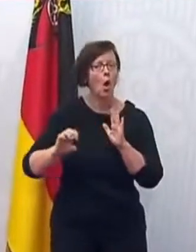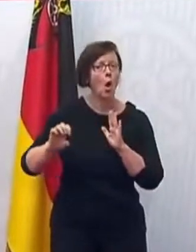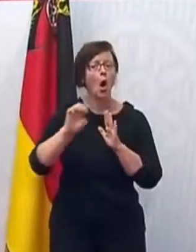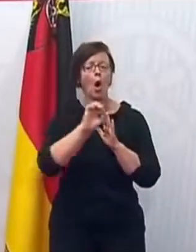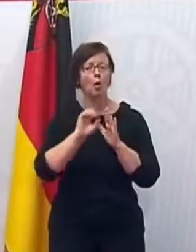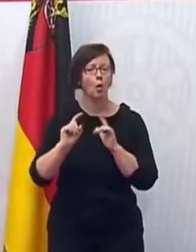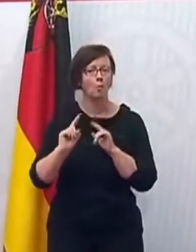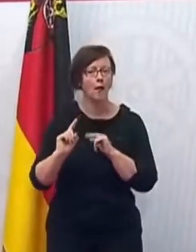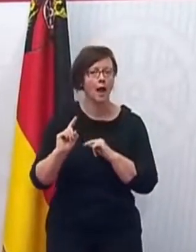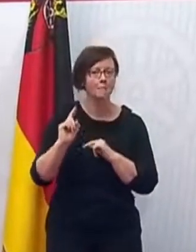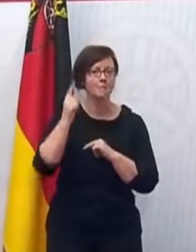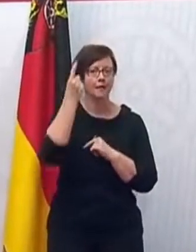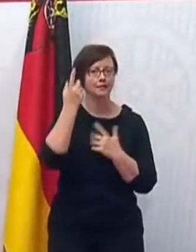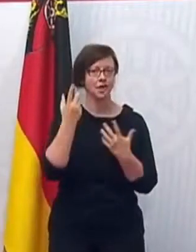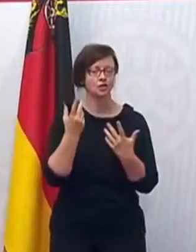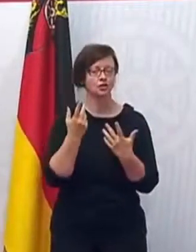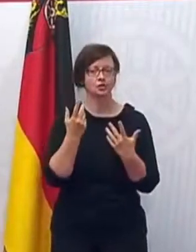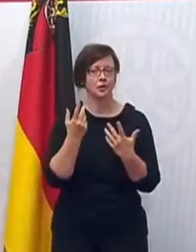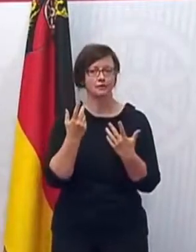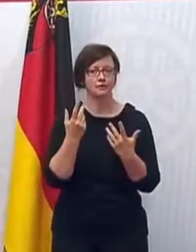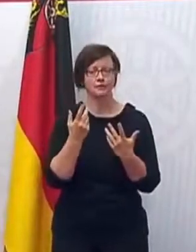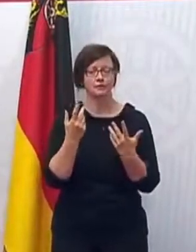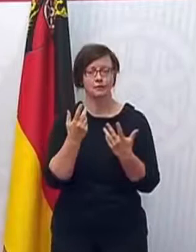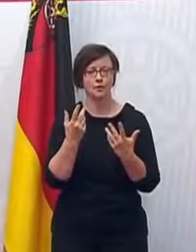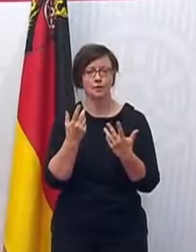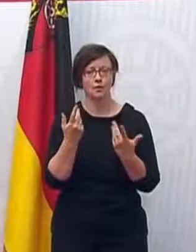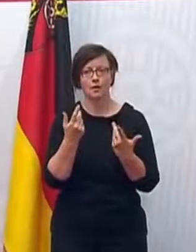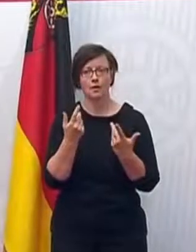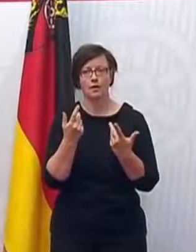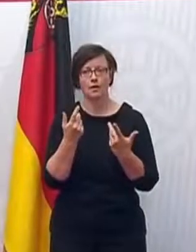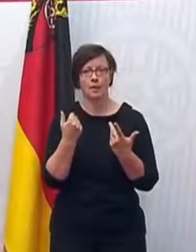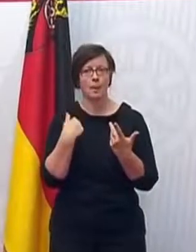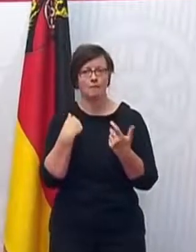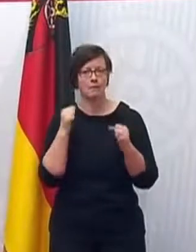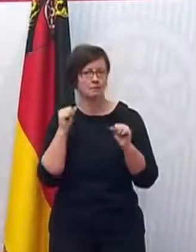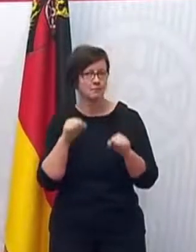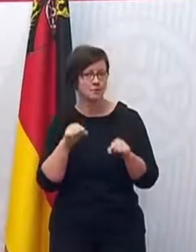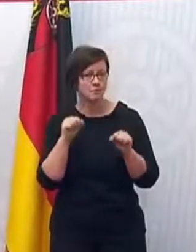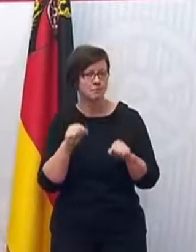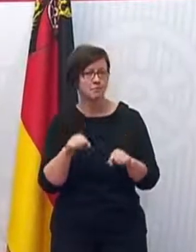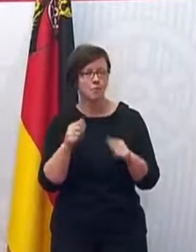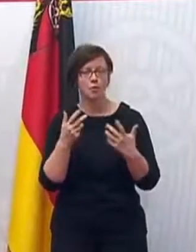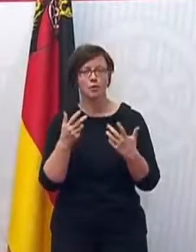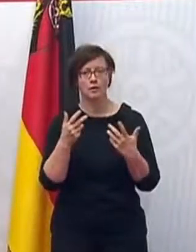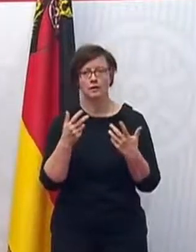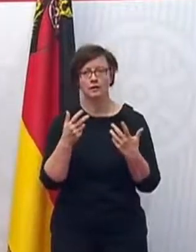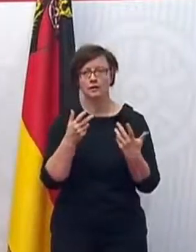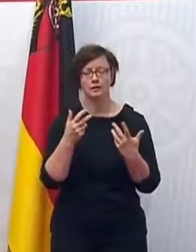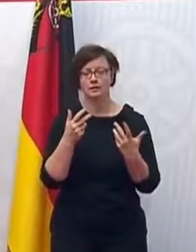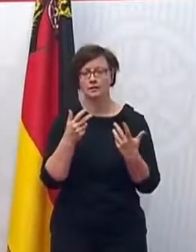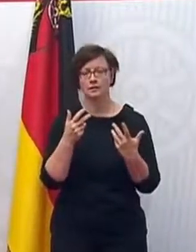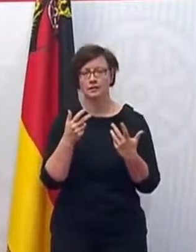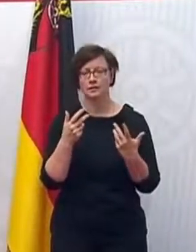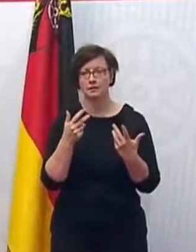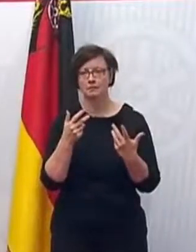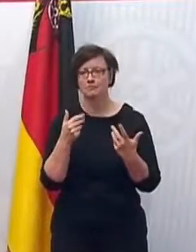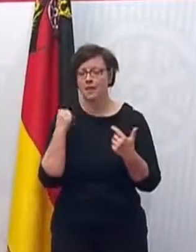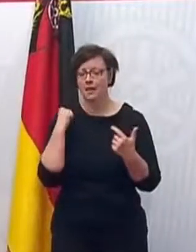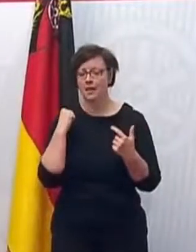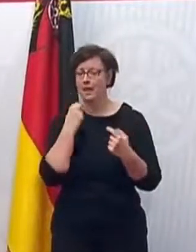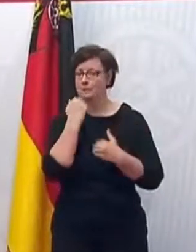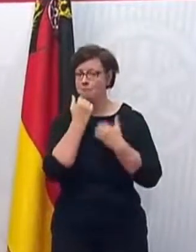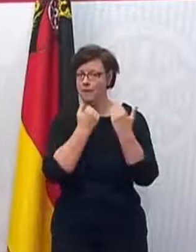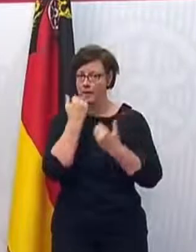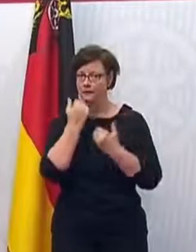Public Viewing, zumindest in dem Rahmen, den Sie gerade skizziert haben, ein Vorteil möglich ist. Die EM fängt ja schon am 11. Juni an und vielleicht will ja der ein oder